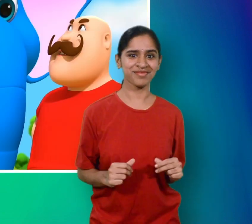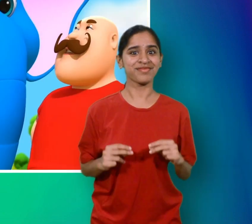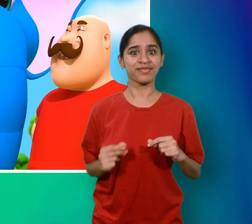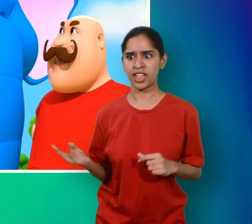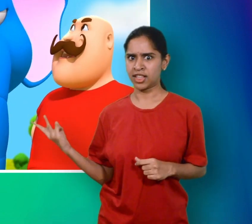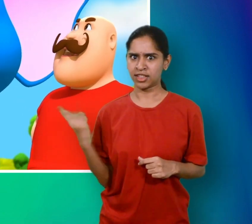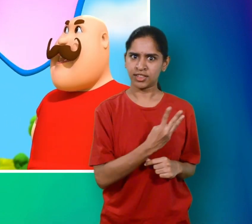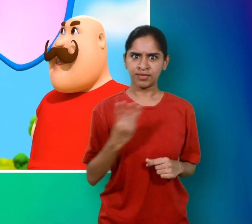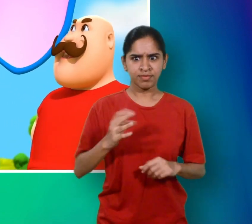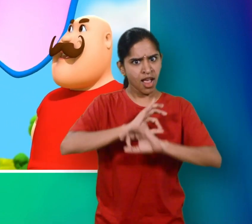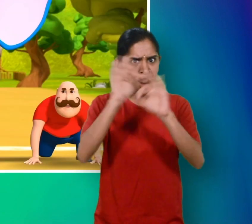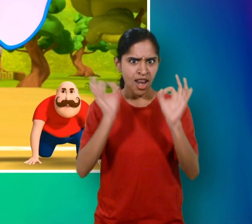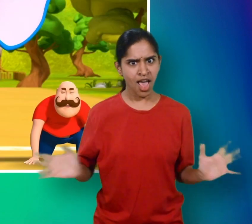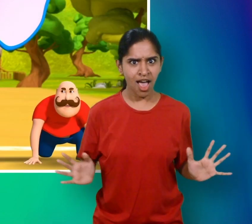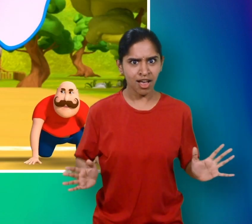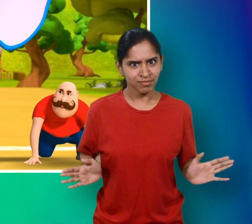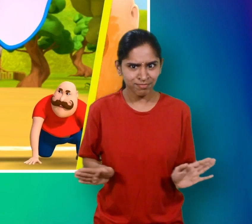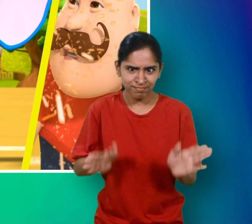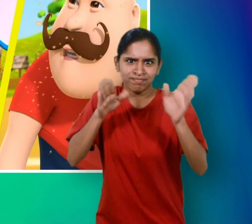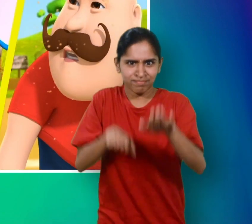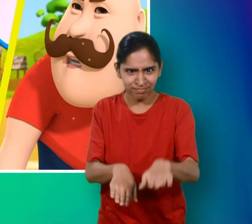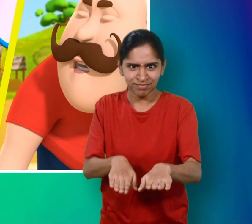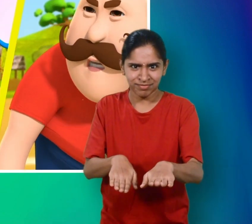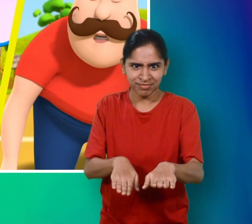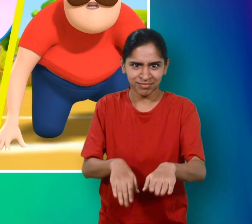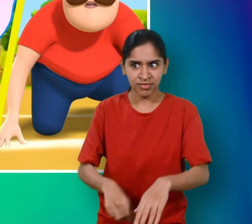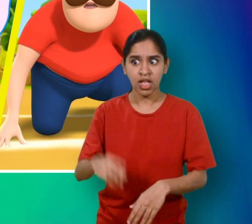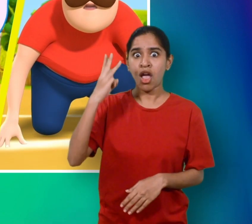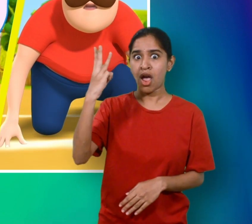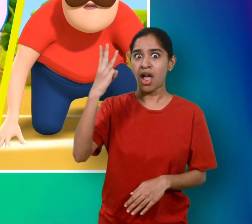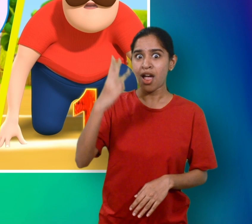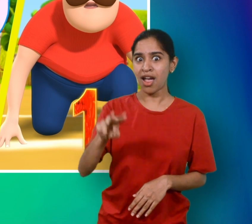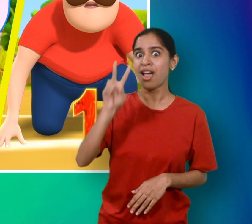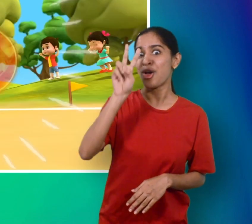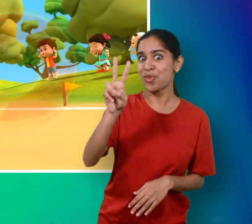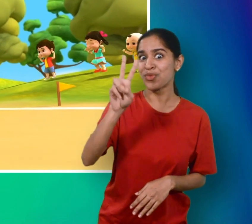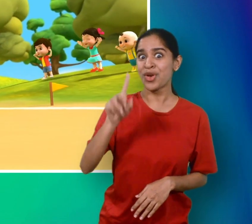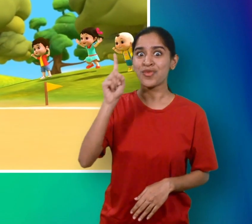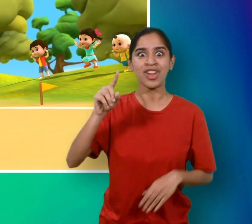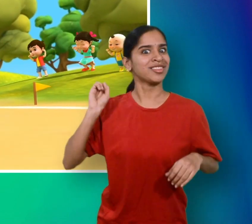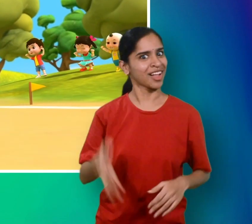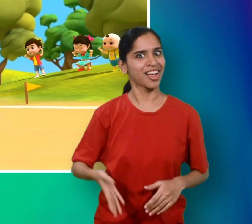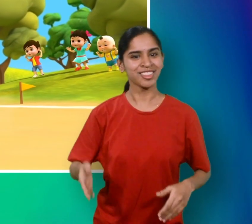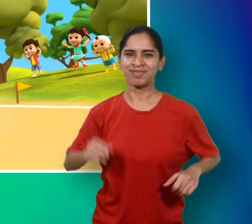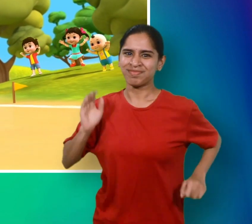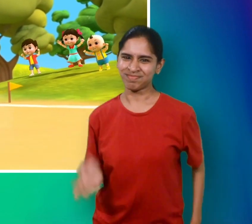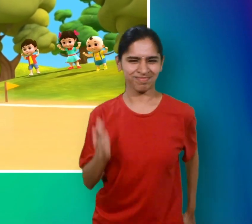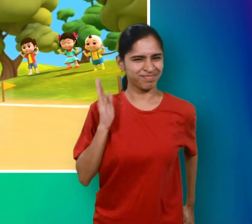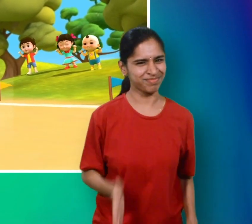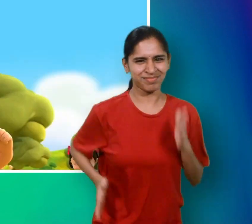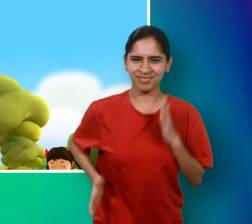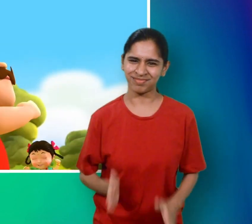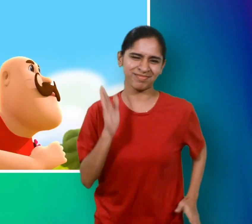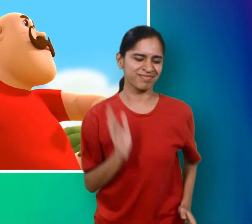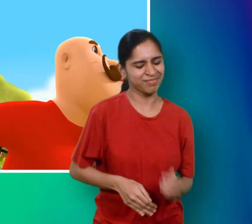पलेगा पीनों मिलकर संग में भागे हाथी